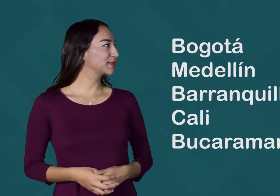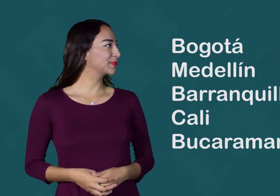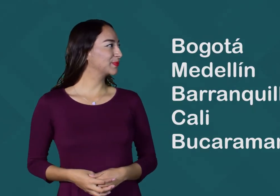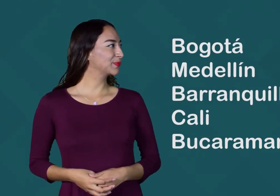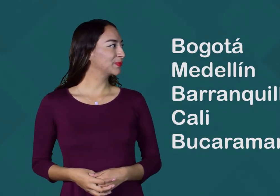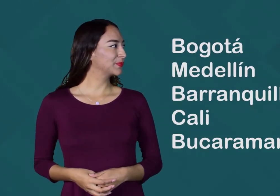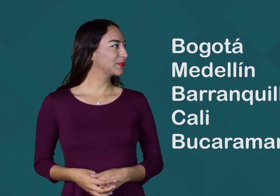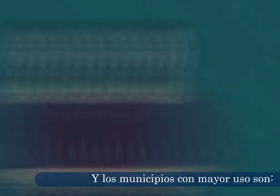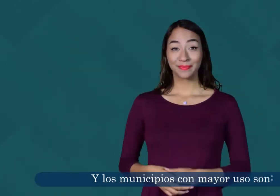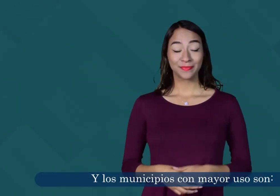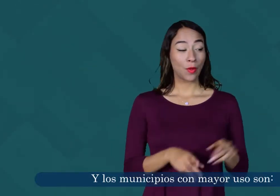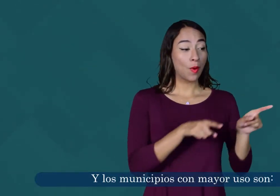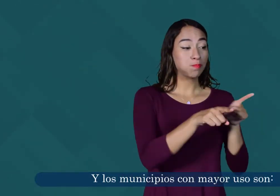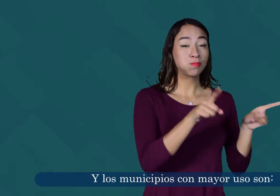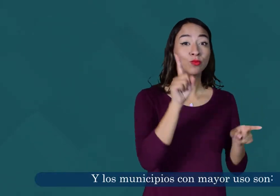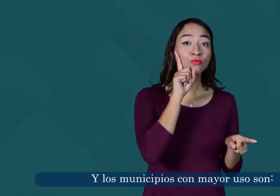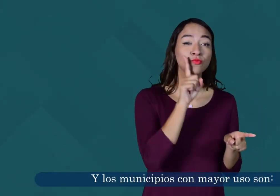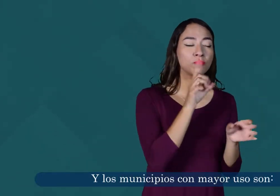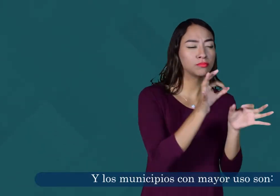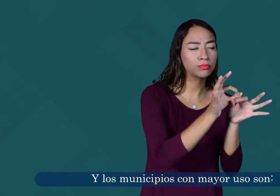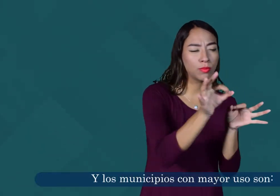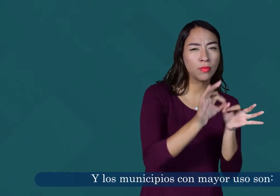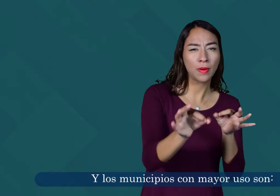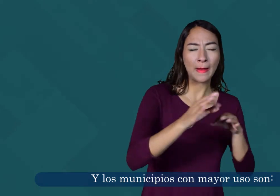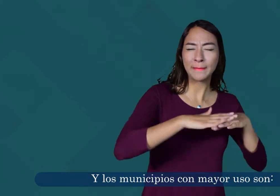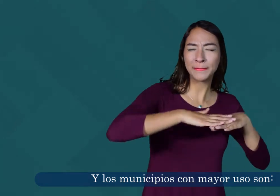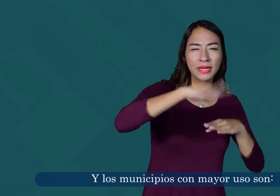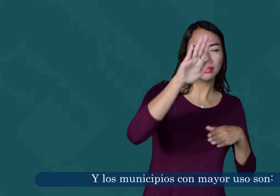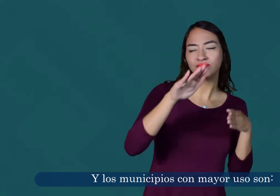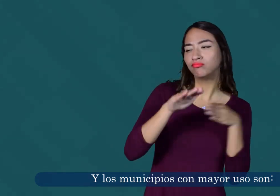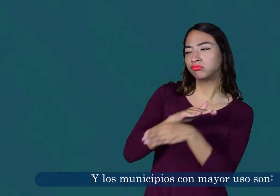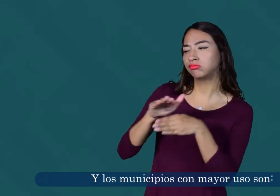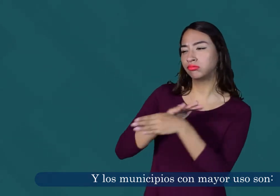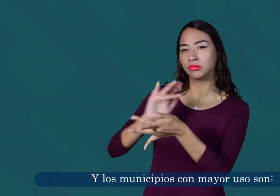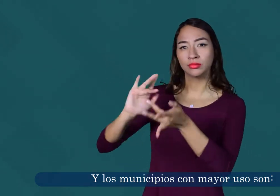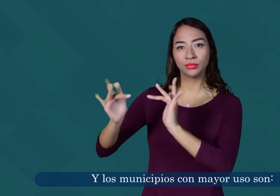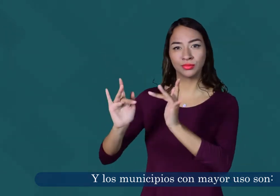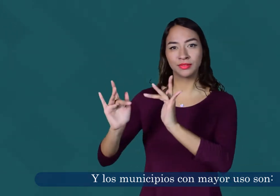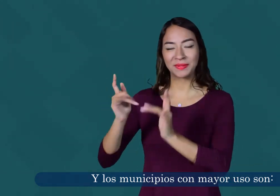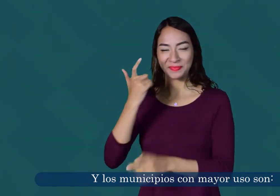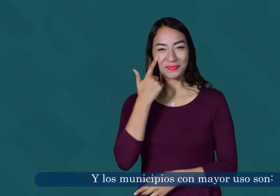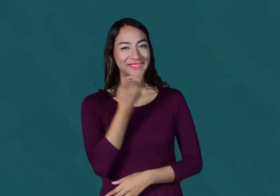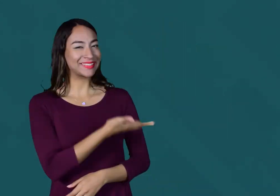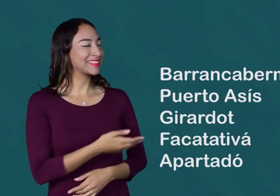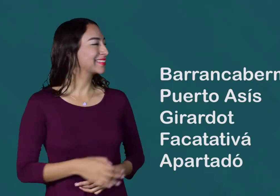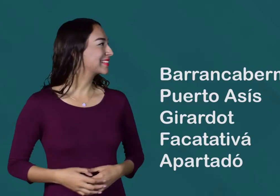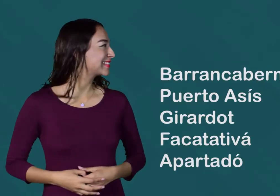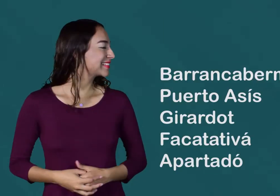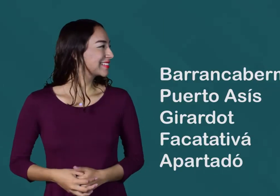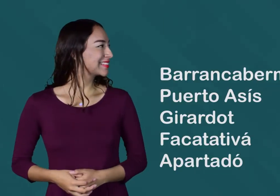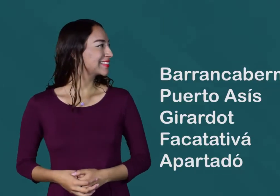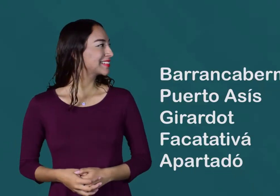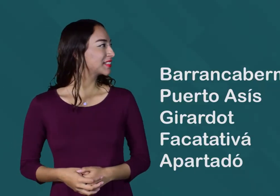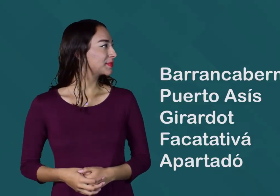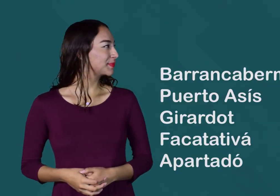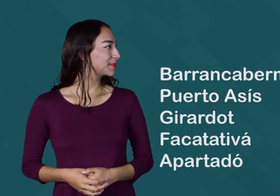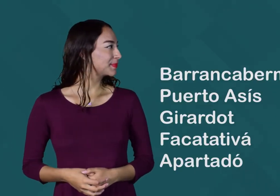Barranquilla, Cali y Bucaramanga. Y los municipios con mayor uso son Barranca Bermeja, Puerto Asís, Girardot,